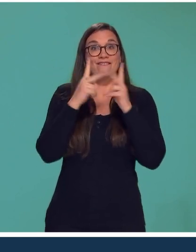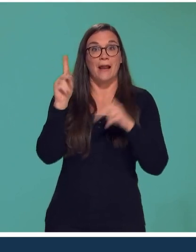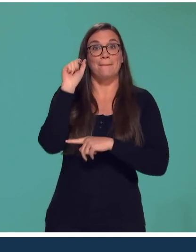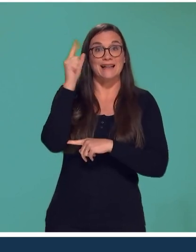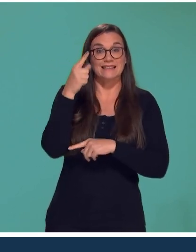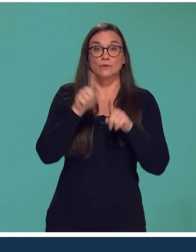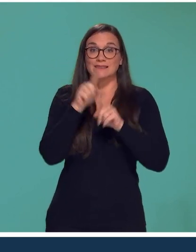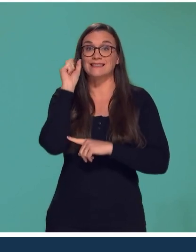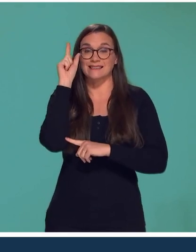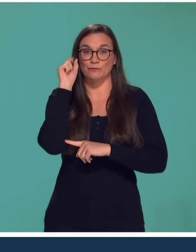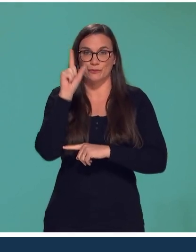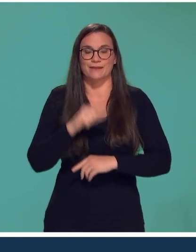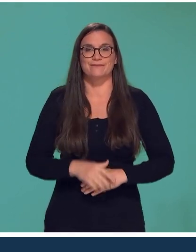hôpitaux de Metz et de Strasbourg.